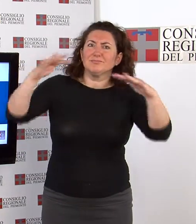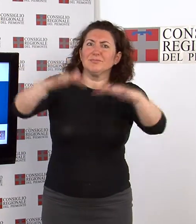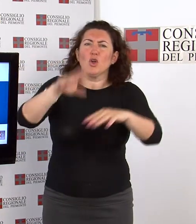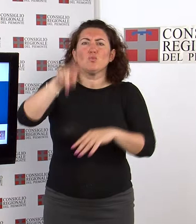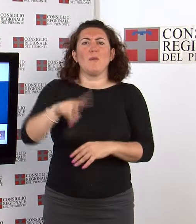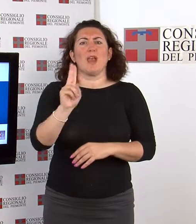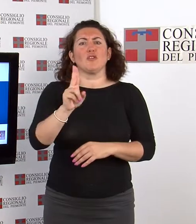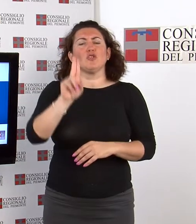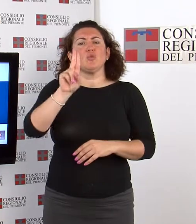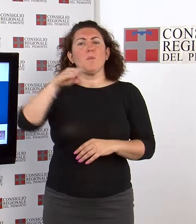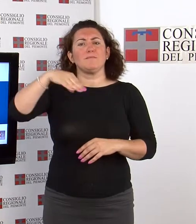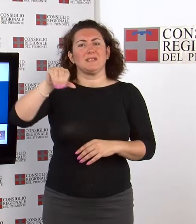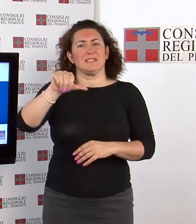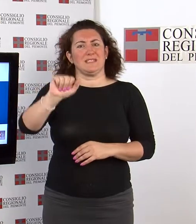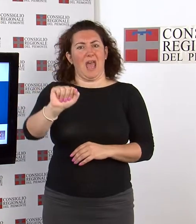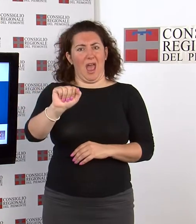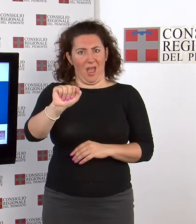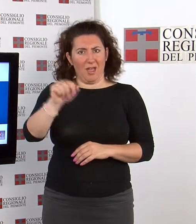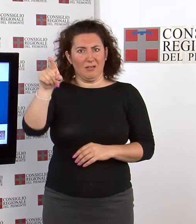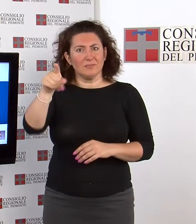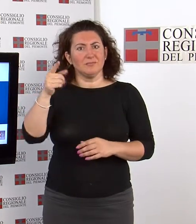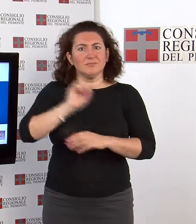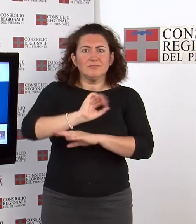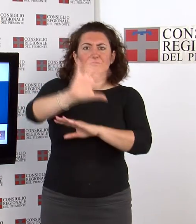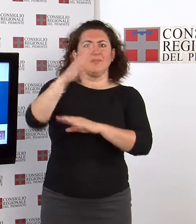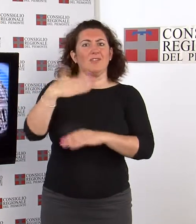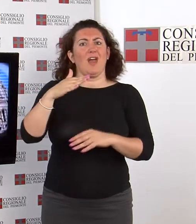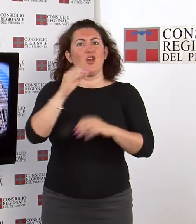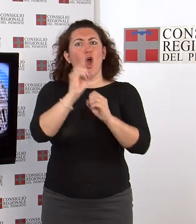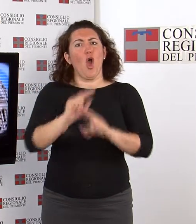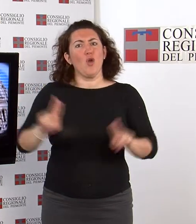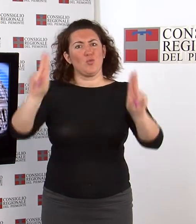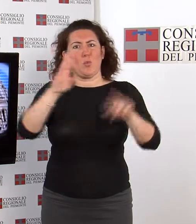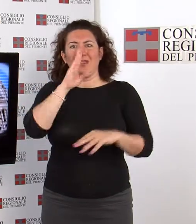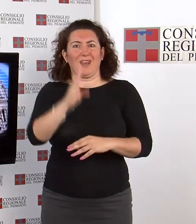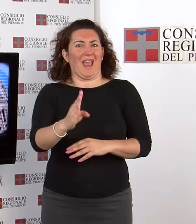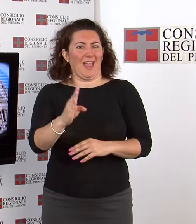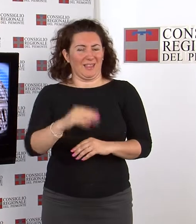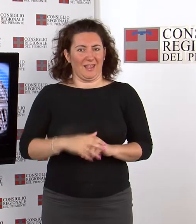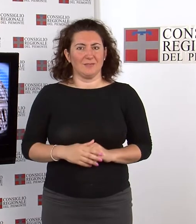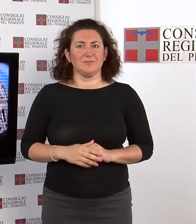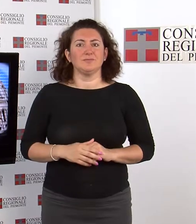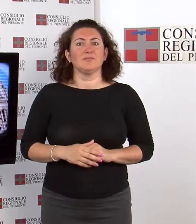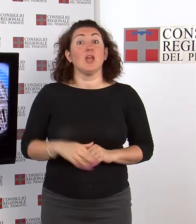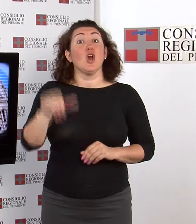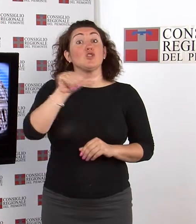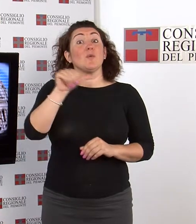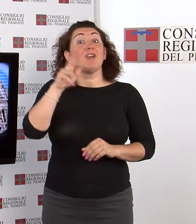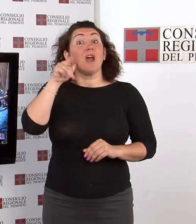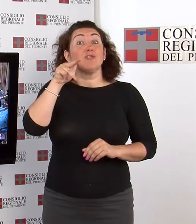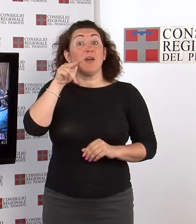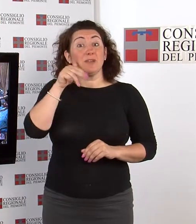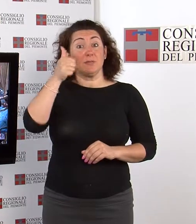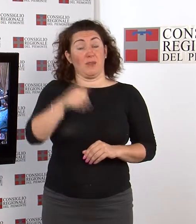UNSA L'evento è stato trasmesso sul canale ONU in diretta streaming Il suffragio femminile nel 1911